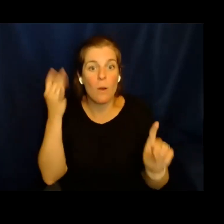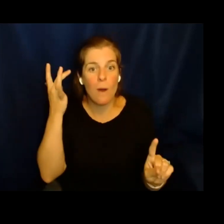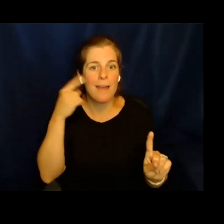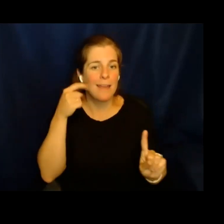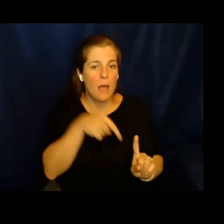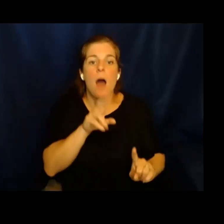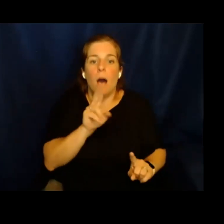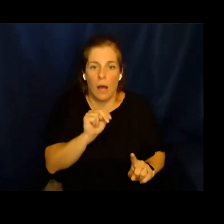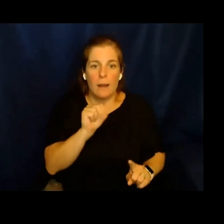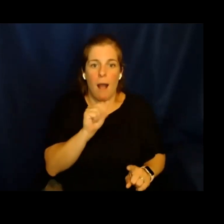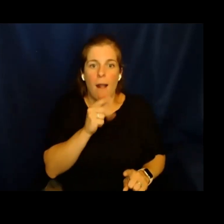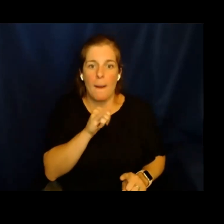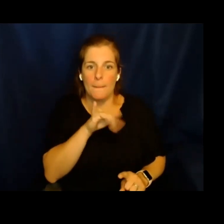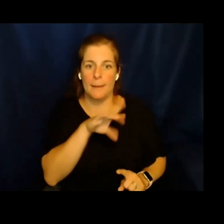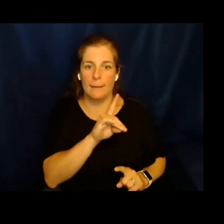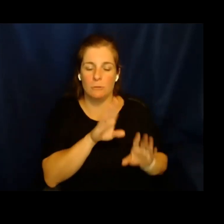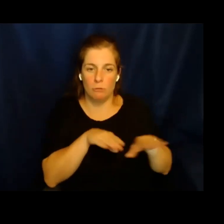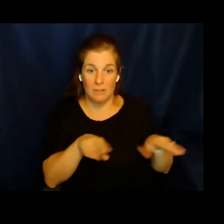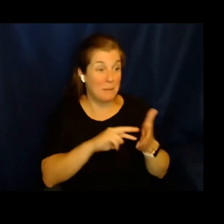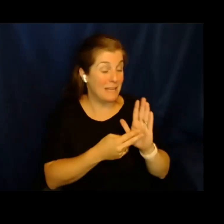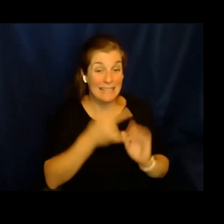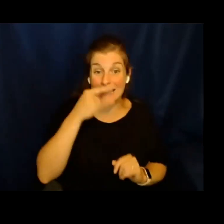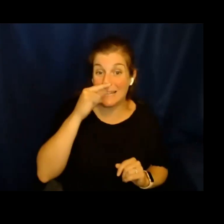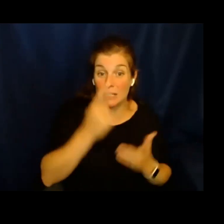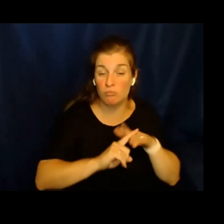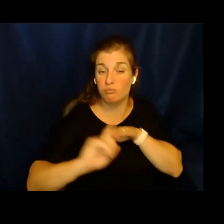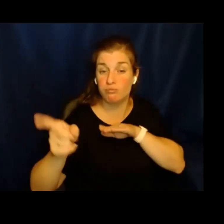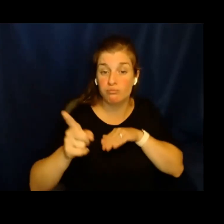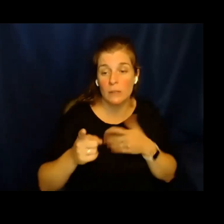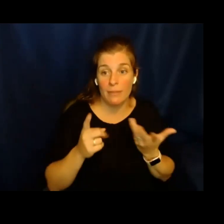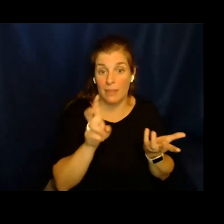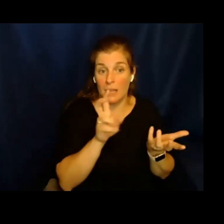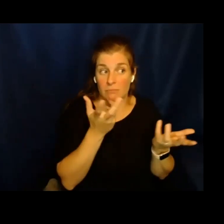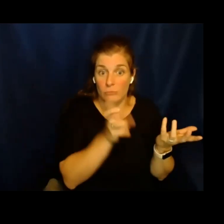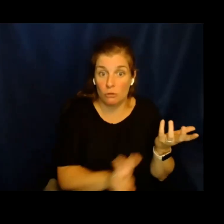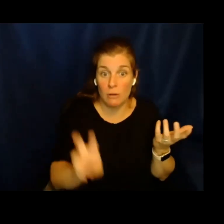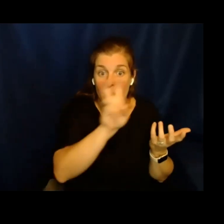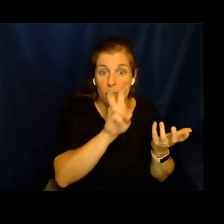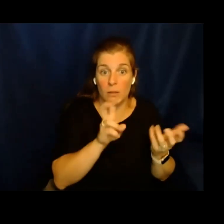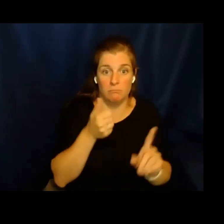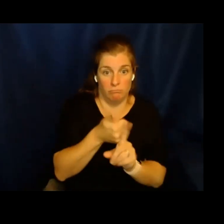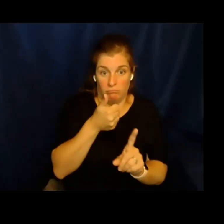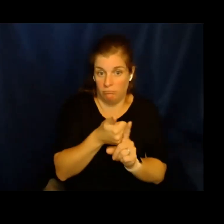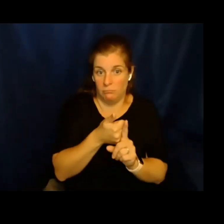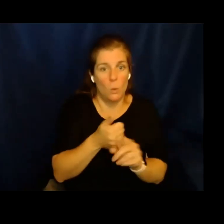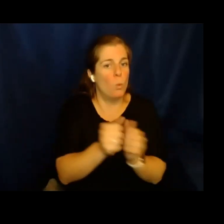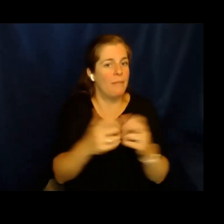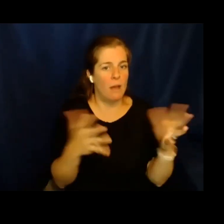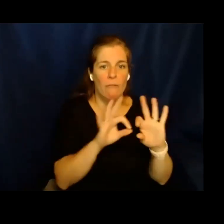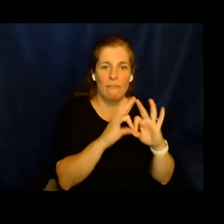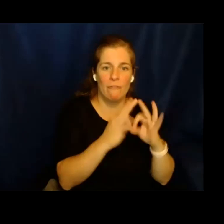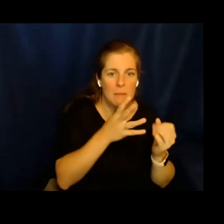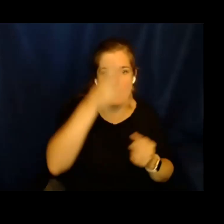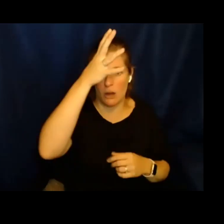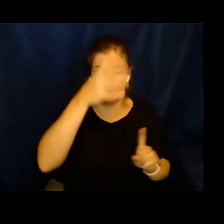que estos son grupos de niños sin compañía, sin acompañante, chicos que no, que viaja, que hay otros niños que viajan más que nada